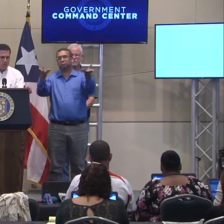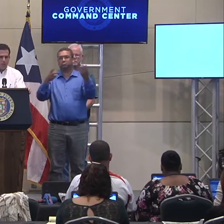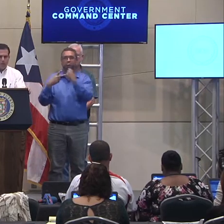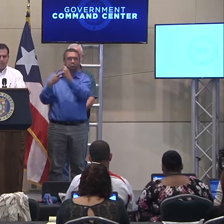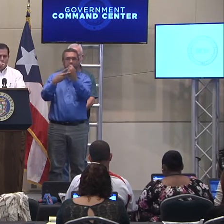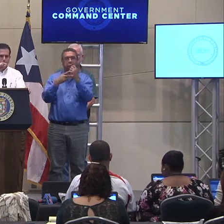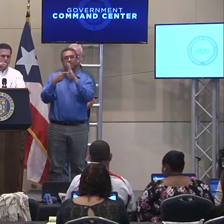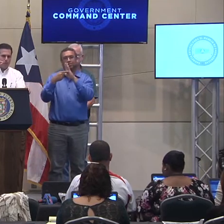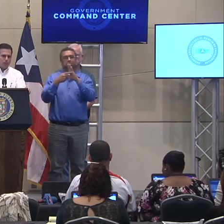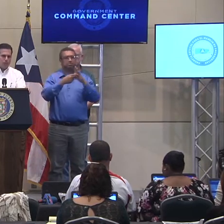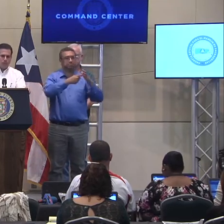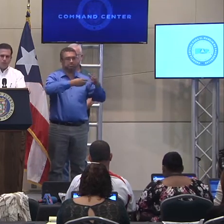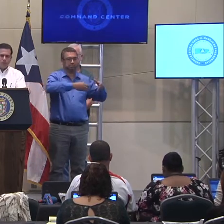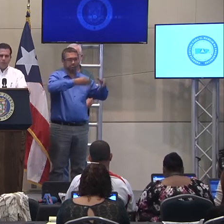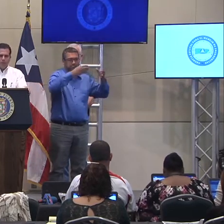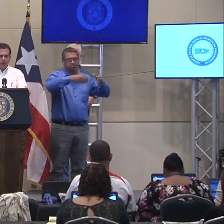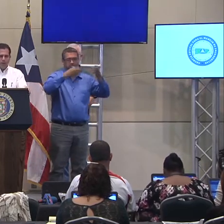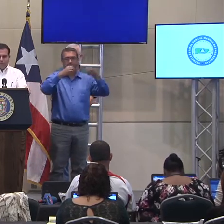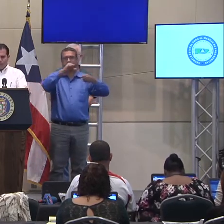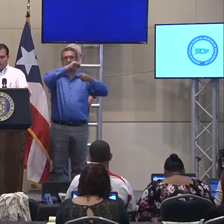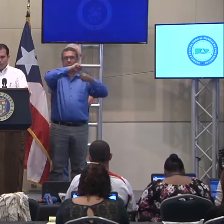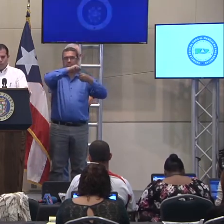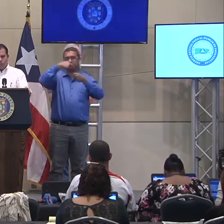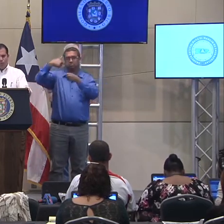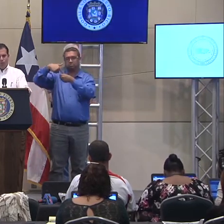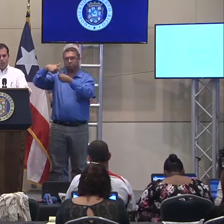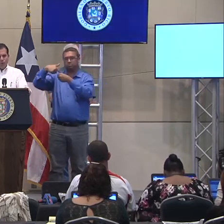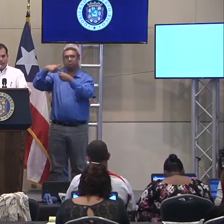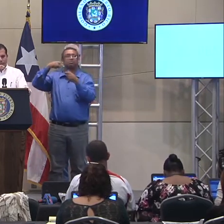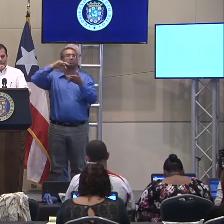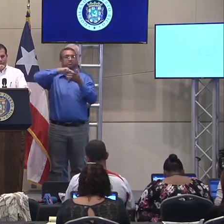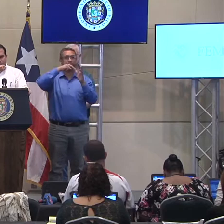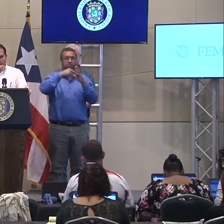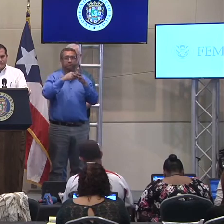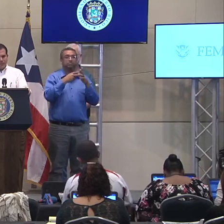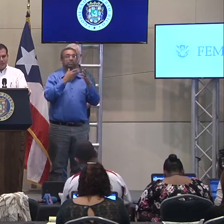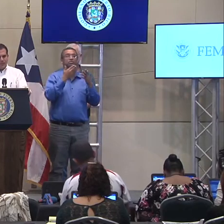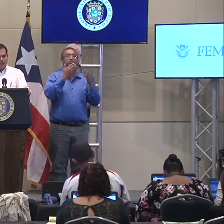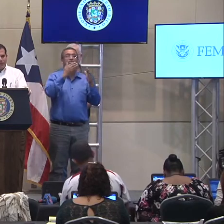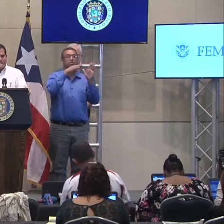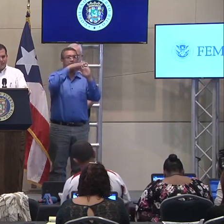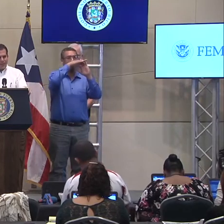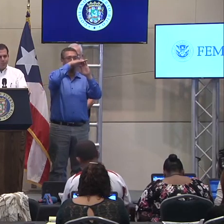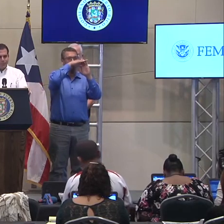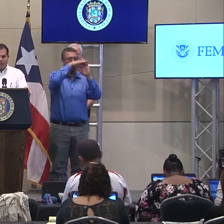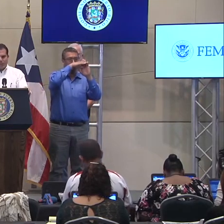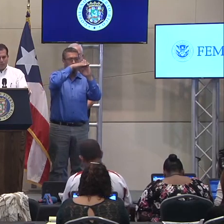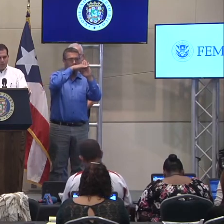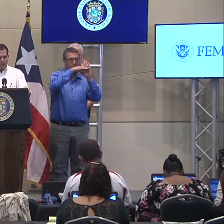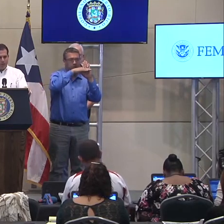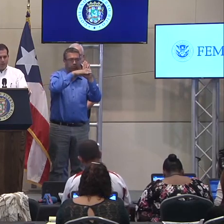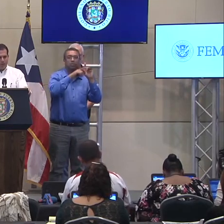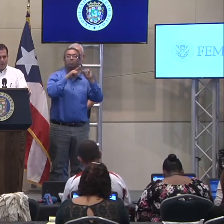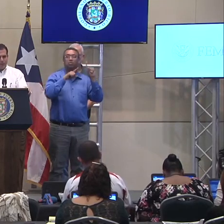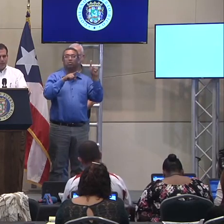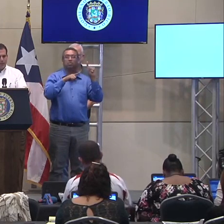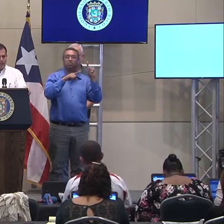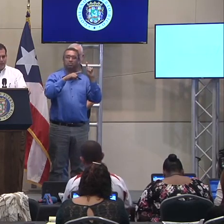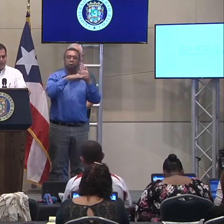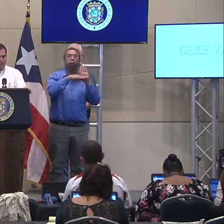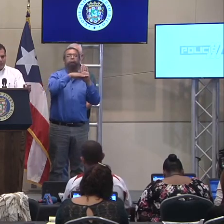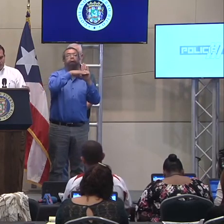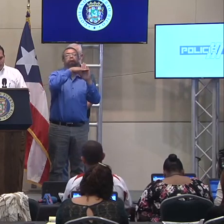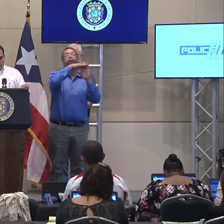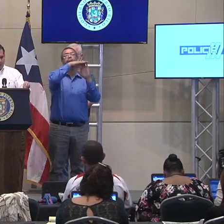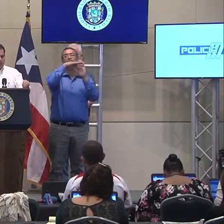De combustibles, por ejemplo, hemos estado viendo, aunque hay consumo, eh, la pendiente sigue aumentando en términos de los barriles que, que